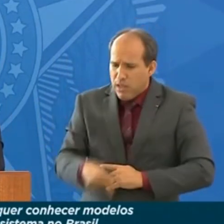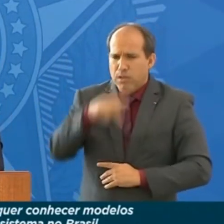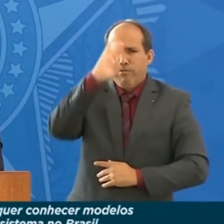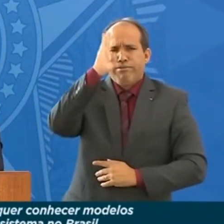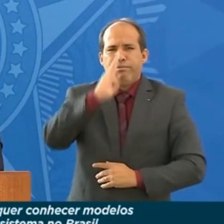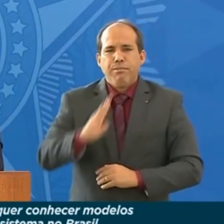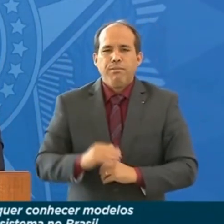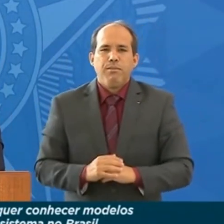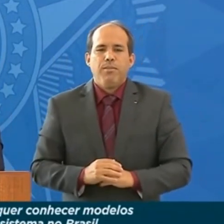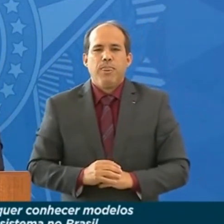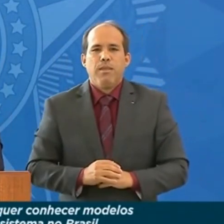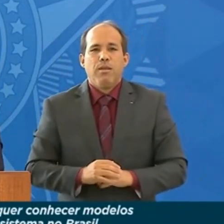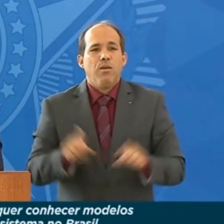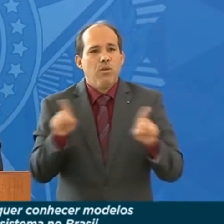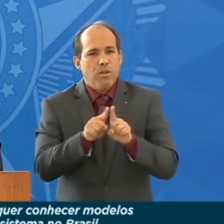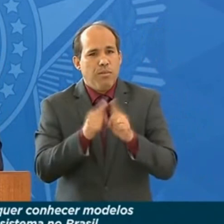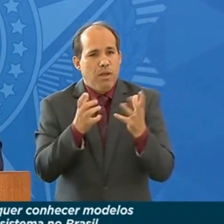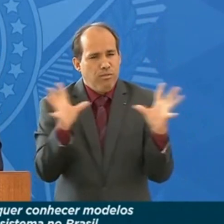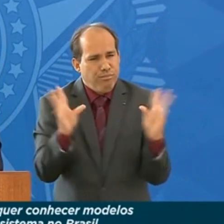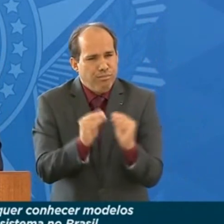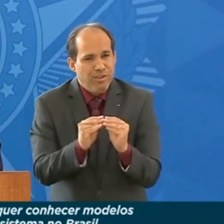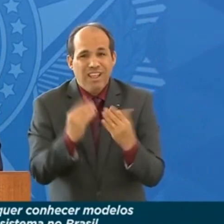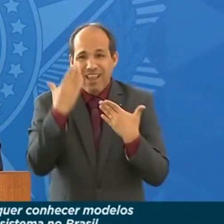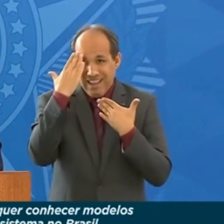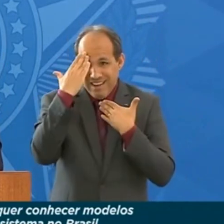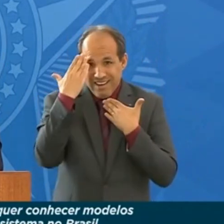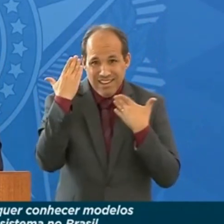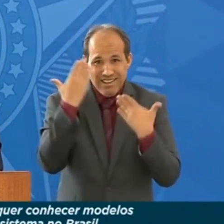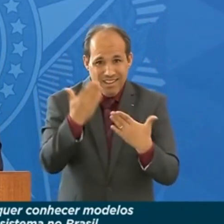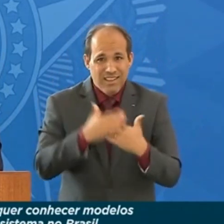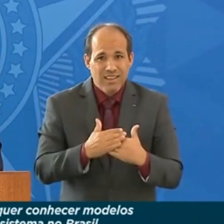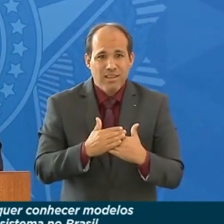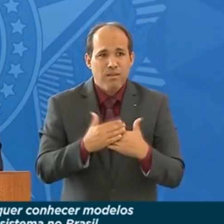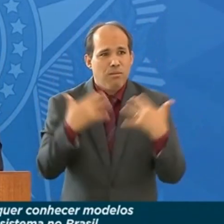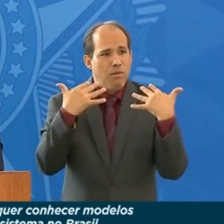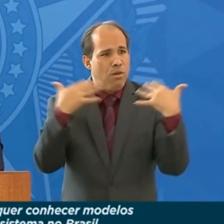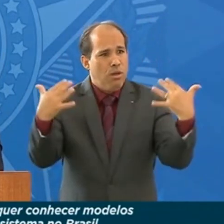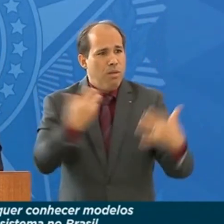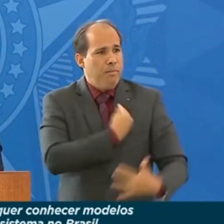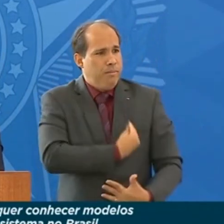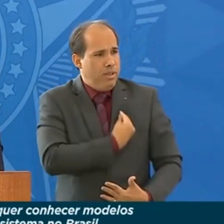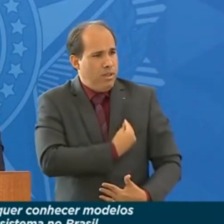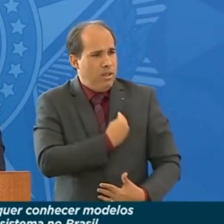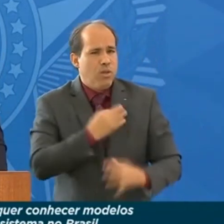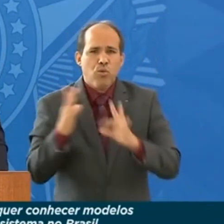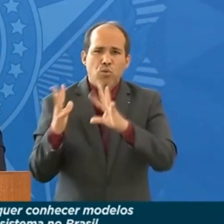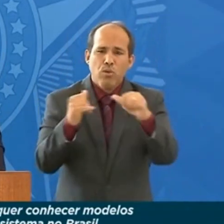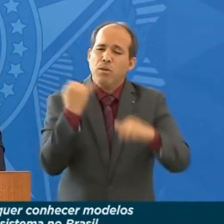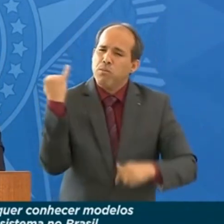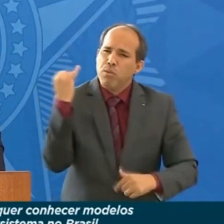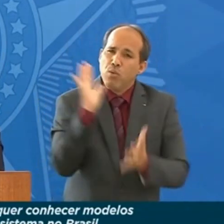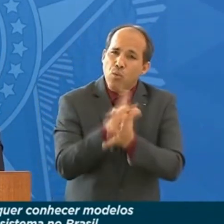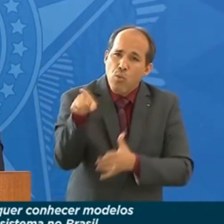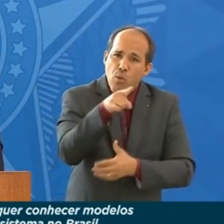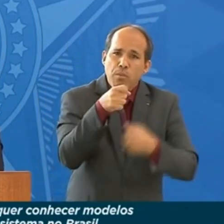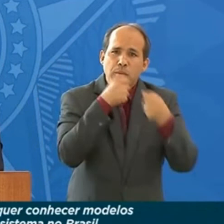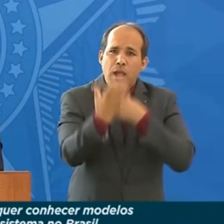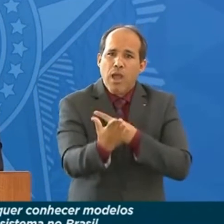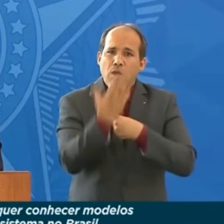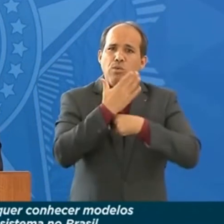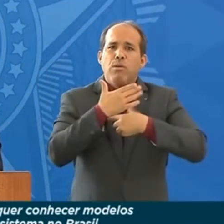Então, quero encerrar agradecendo a presença de todos, a importância que a imprensa tem nesse papel,